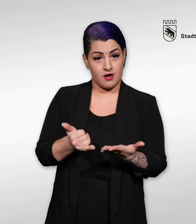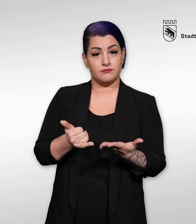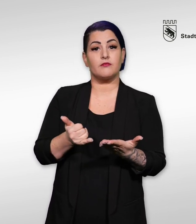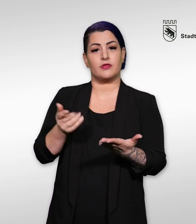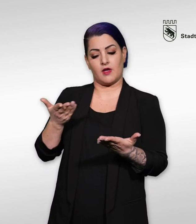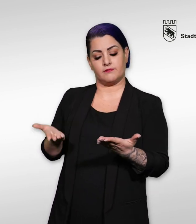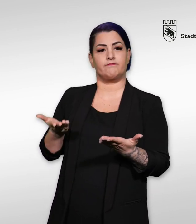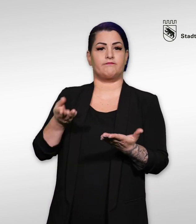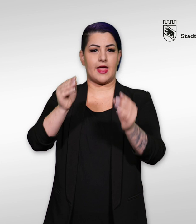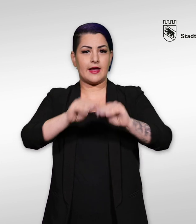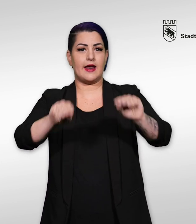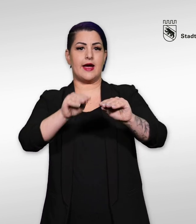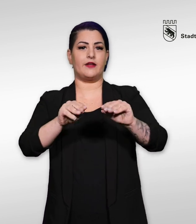erklären wir Ihnen die dazu notwendigen Schritte.